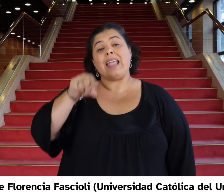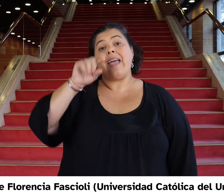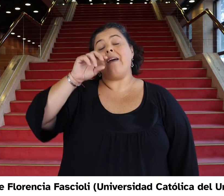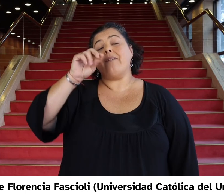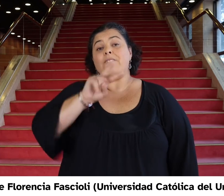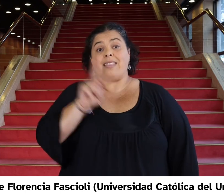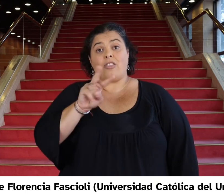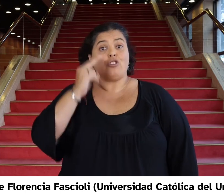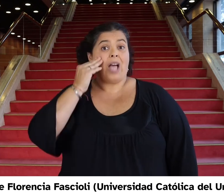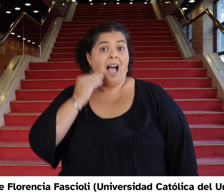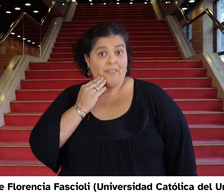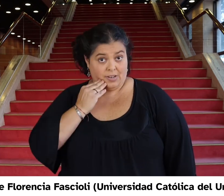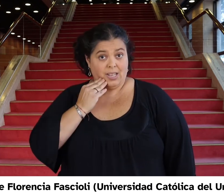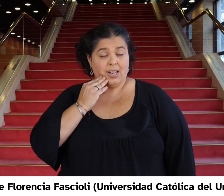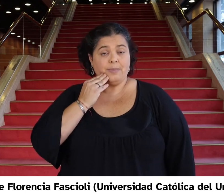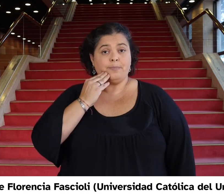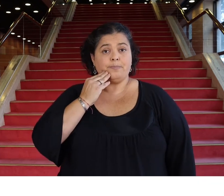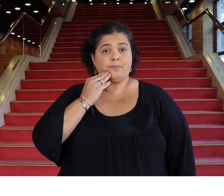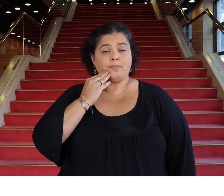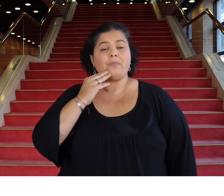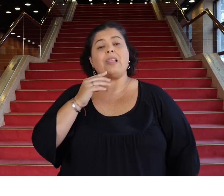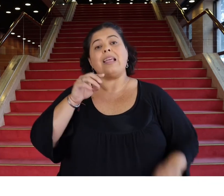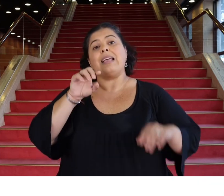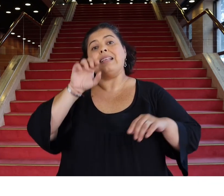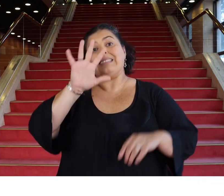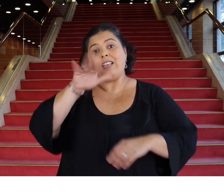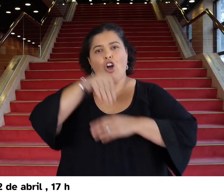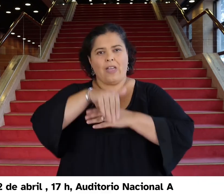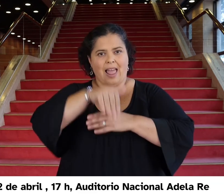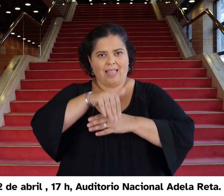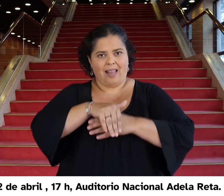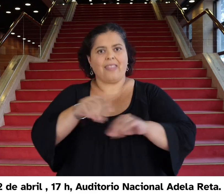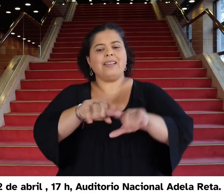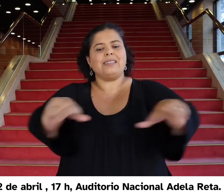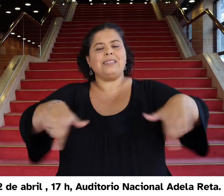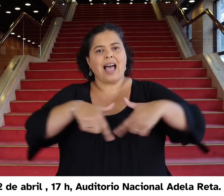22 de abril, 17 horas. Auditorio Nacional Adela Reta.